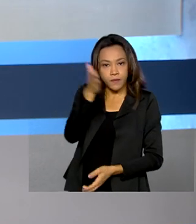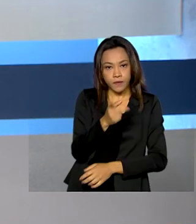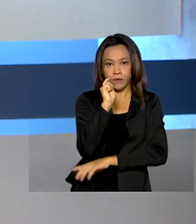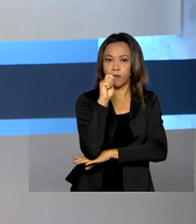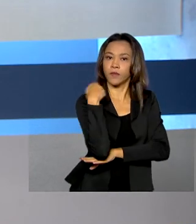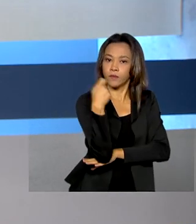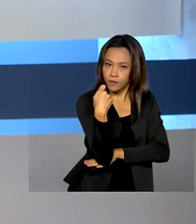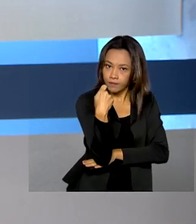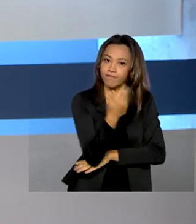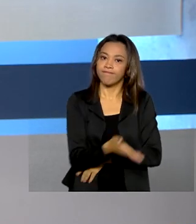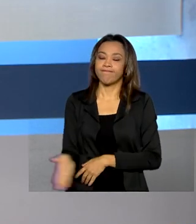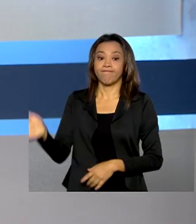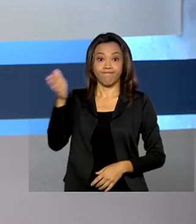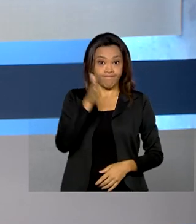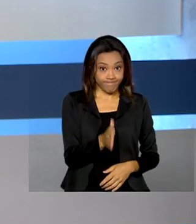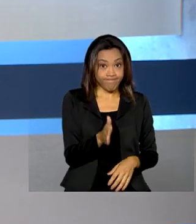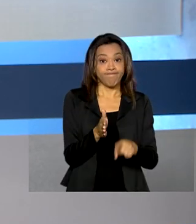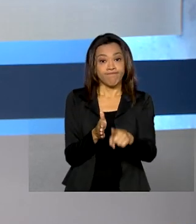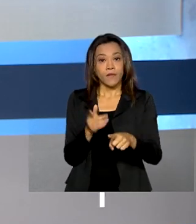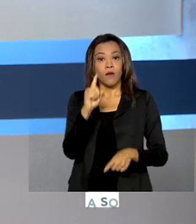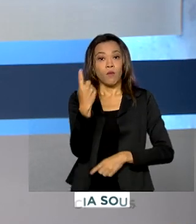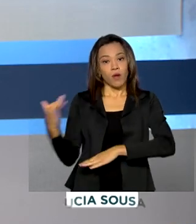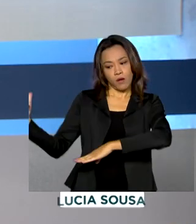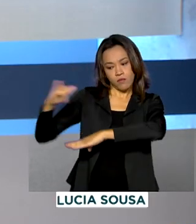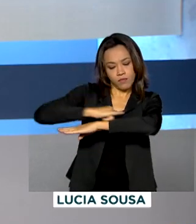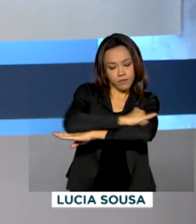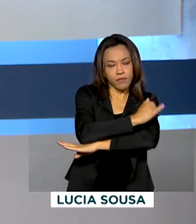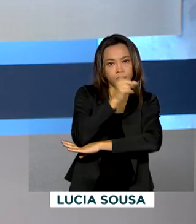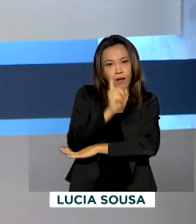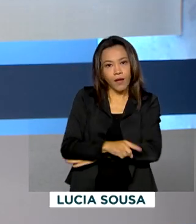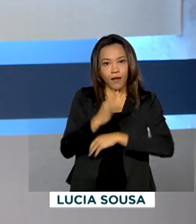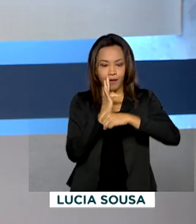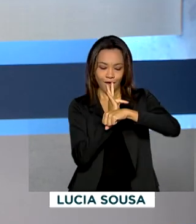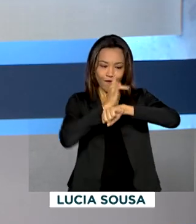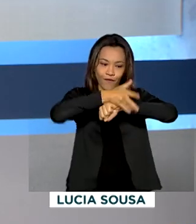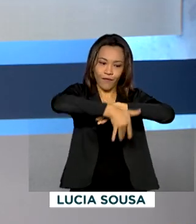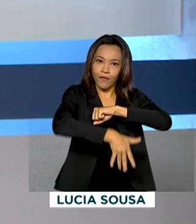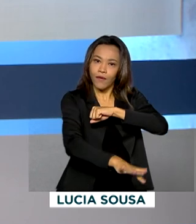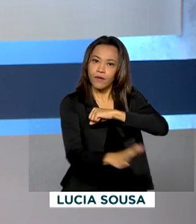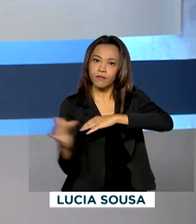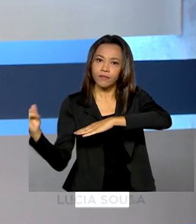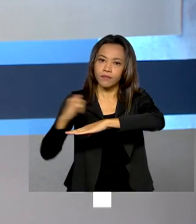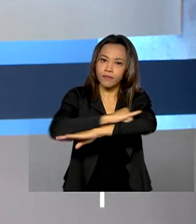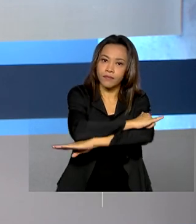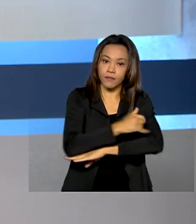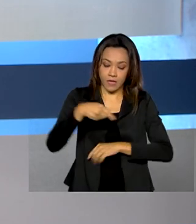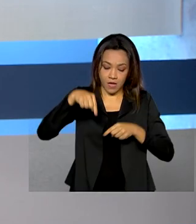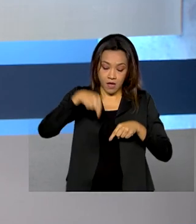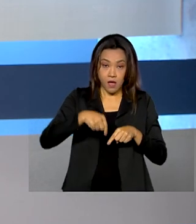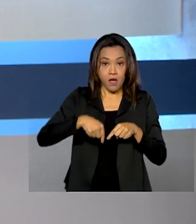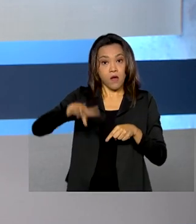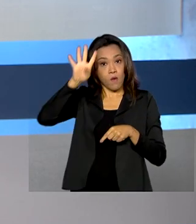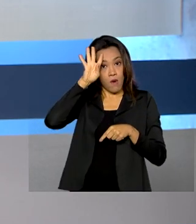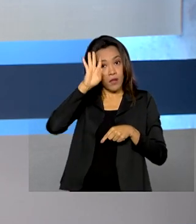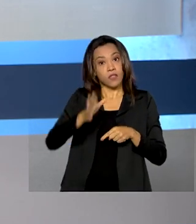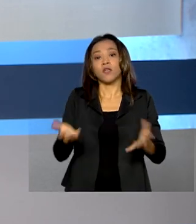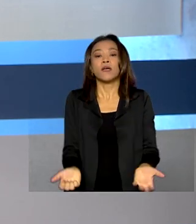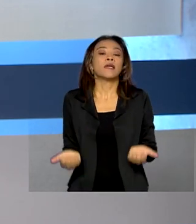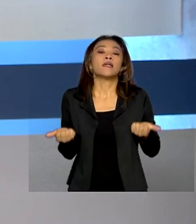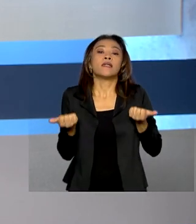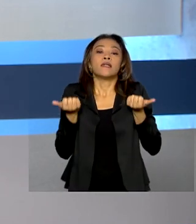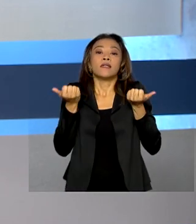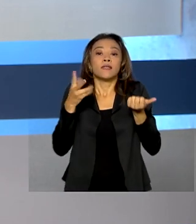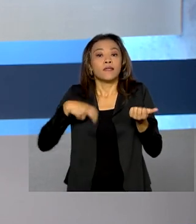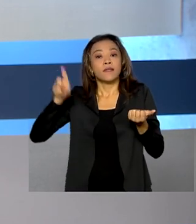Olha, e um dos aeroportos leiloados é o de Foz do Iguaçu, no Paraná. Nesta quarta-feira, foram entregues as obras de ampliação da